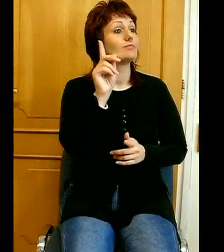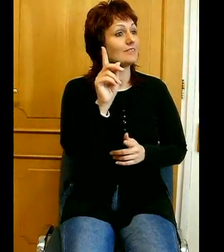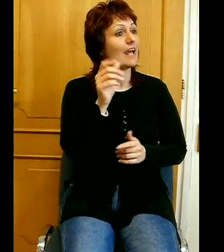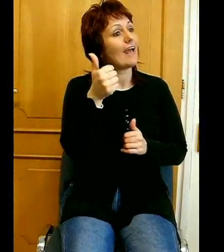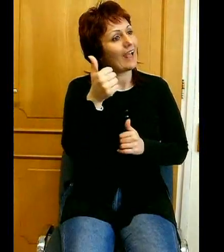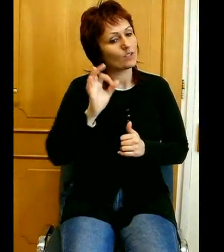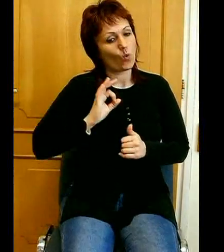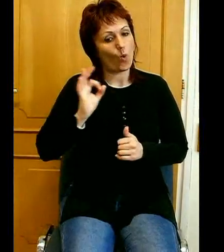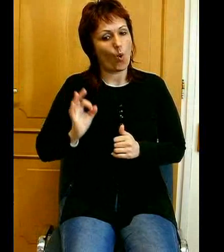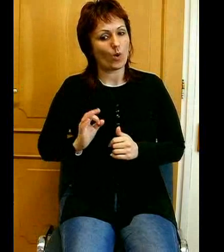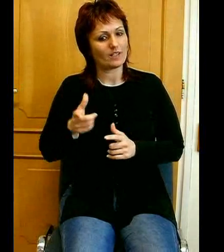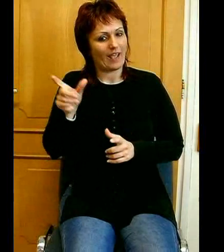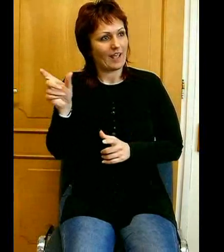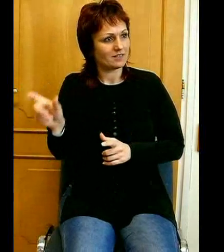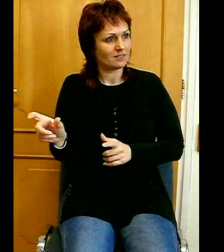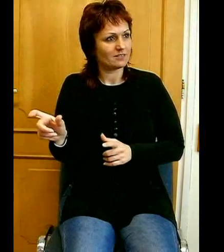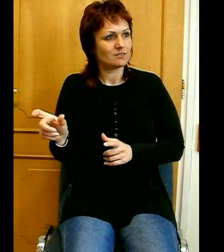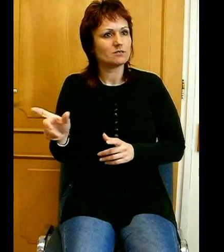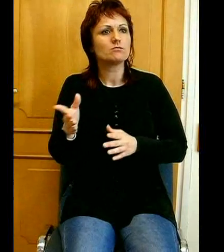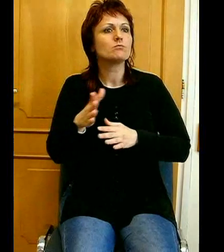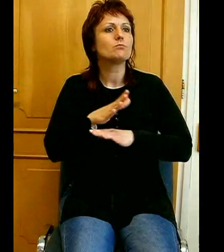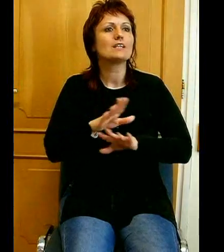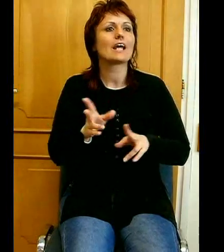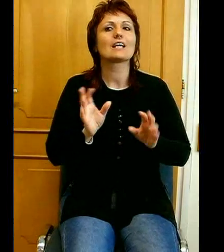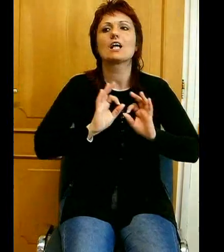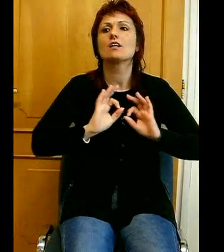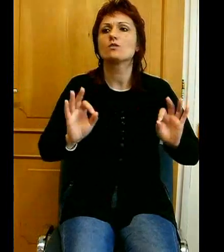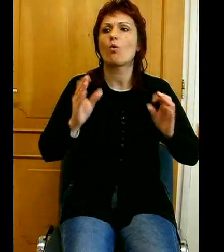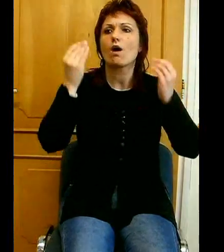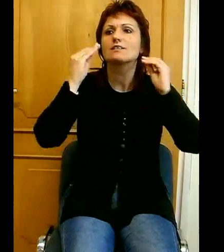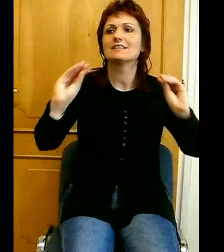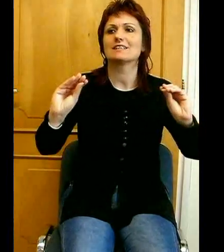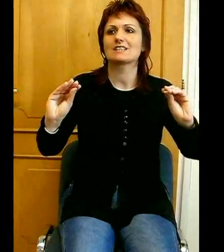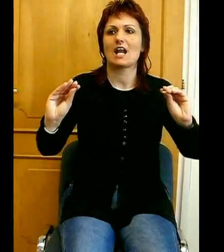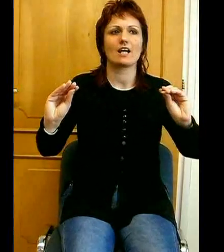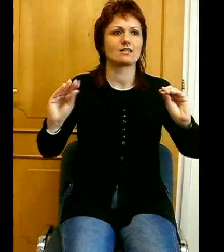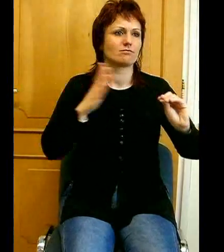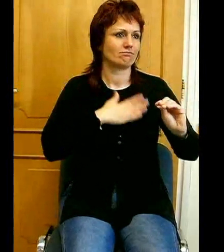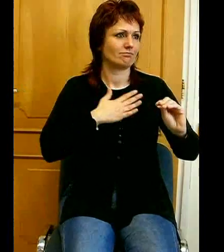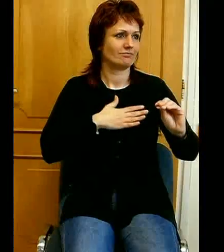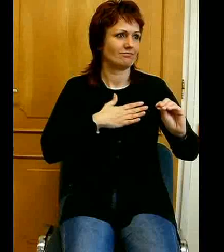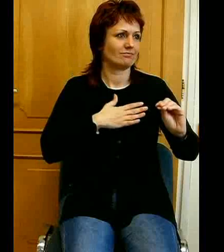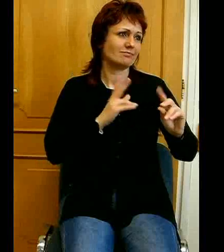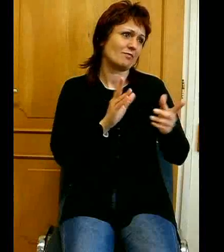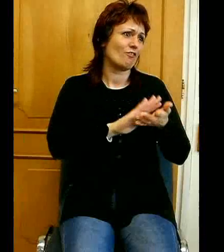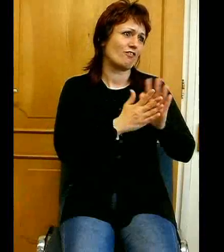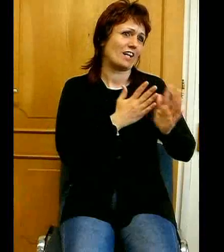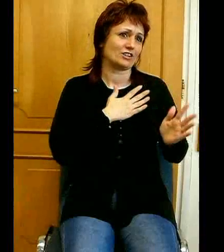mindenkinek jobban tisztelek és szervek, aki a feleségem. És azt hiszem ez egészen természetes,